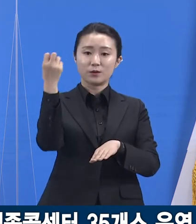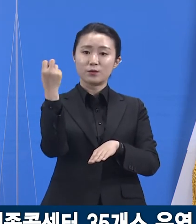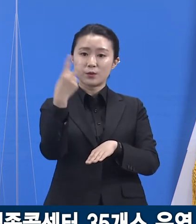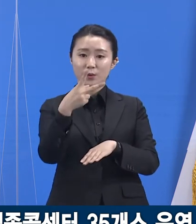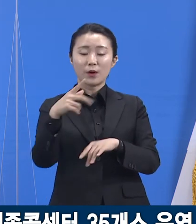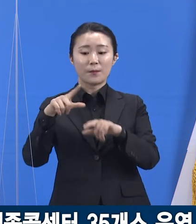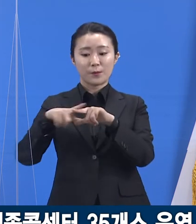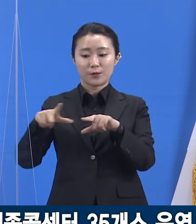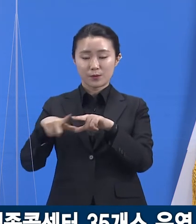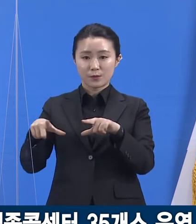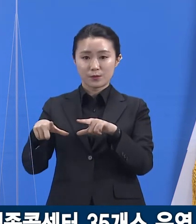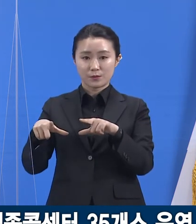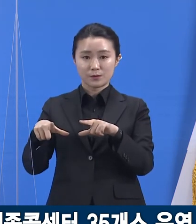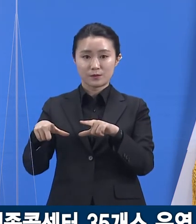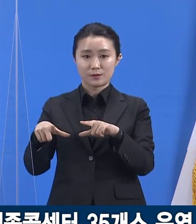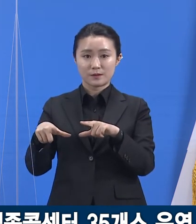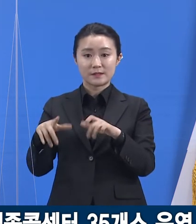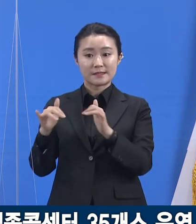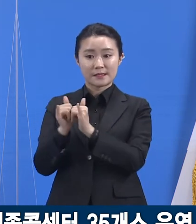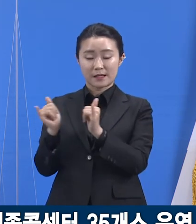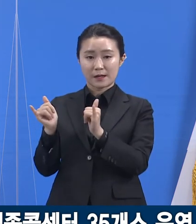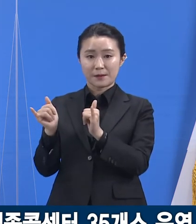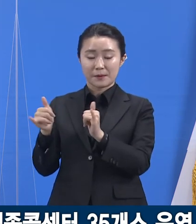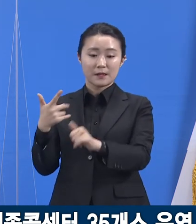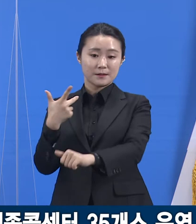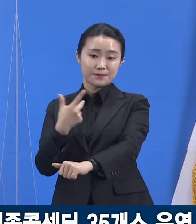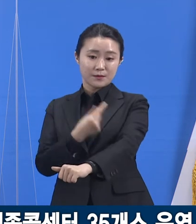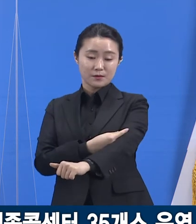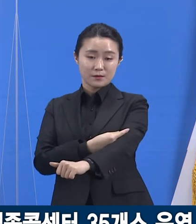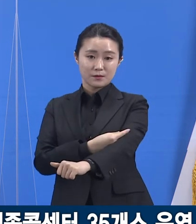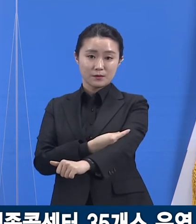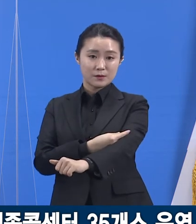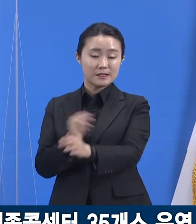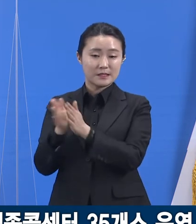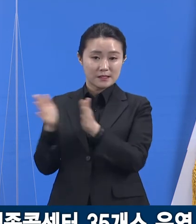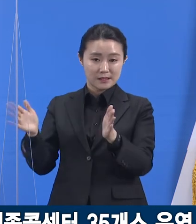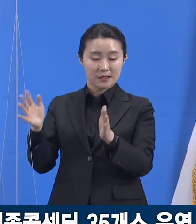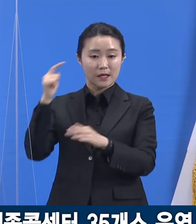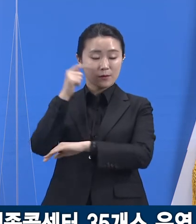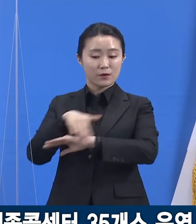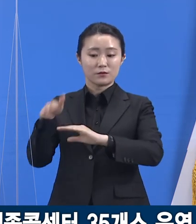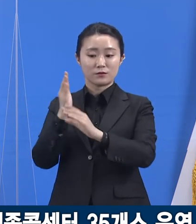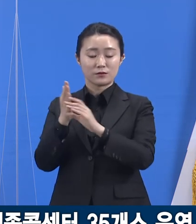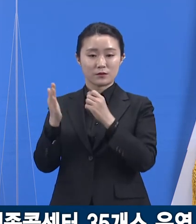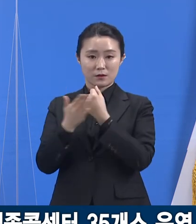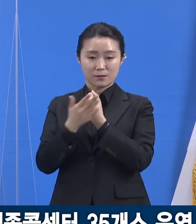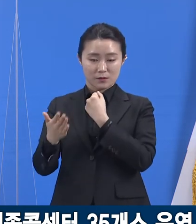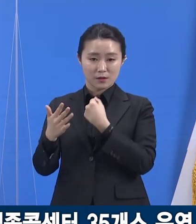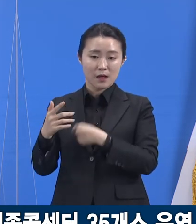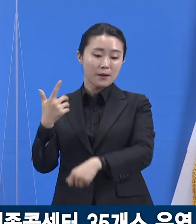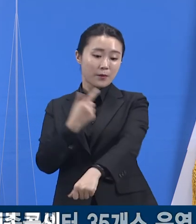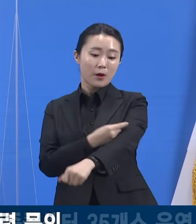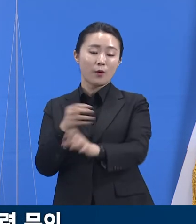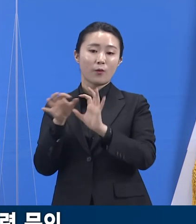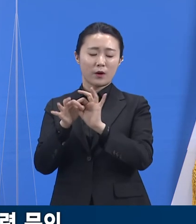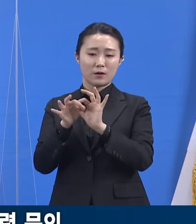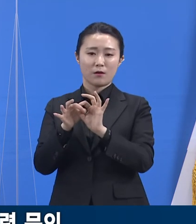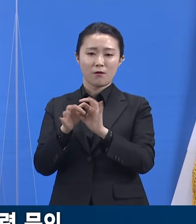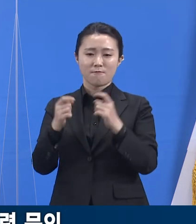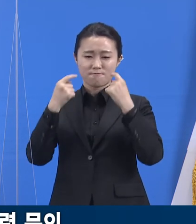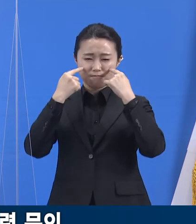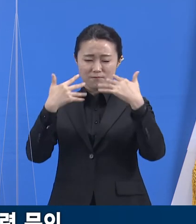예방접종에 대한 문의에 정확한 정보를 안내할 필요가 있어 운영하고 있습니다. 콜센터에서는